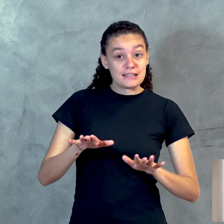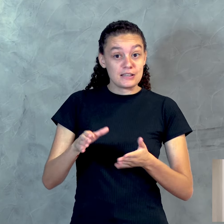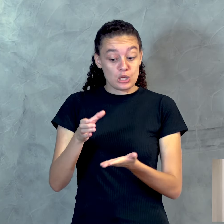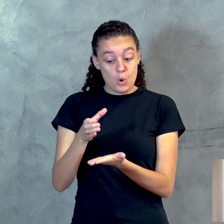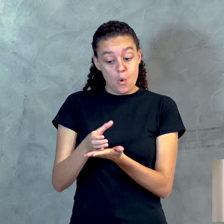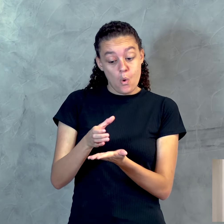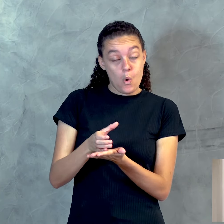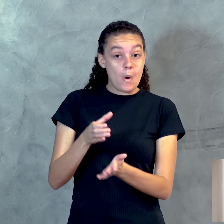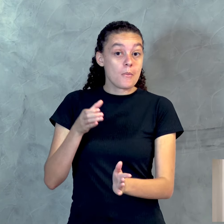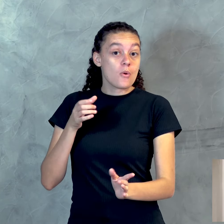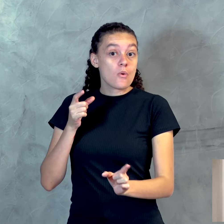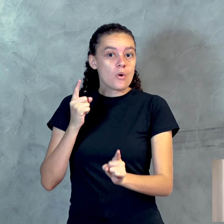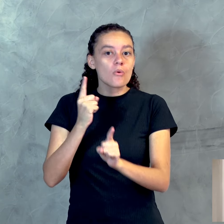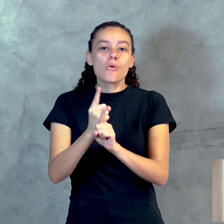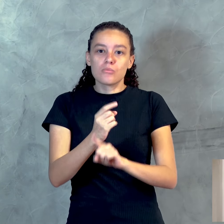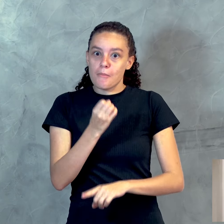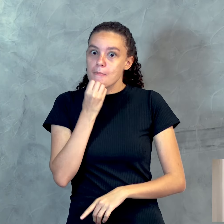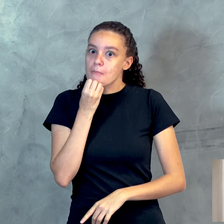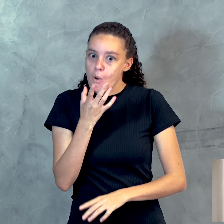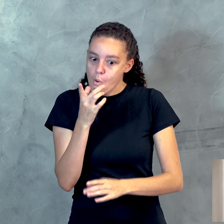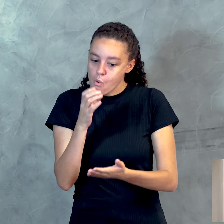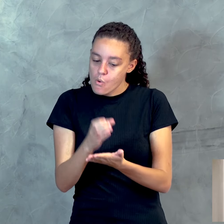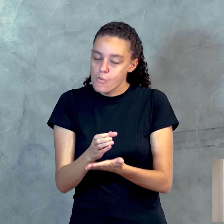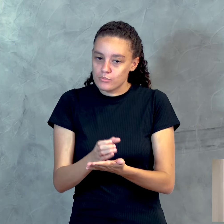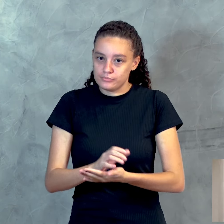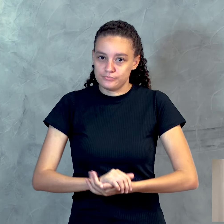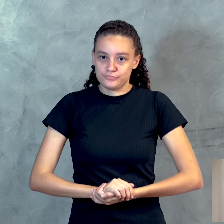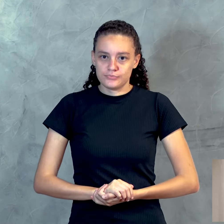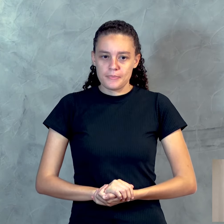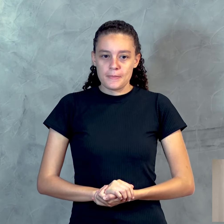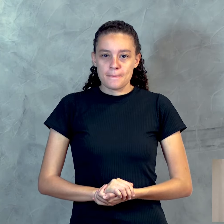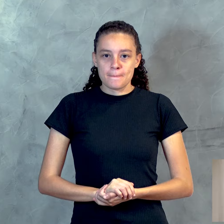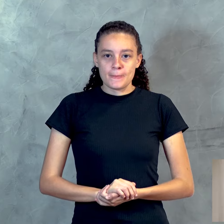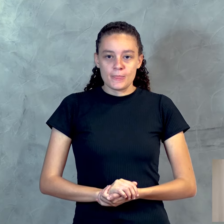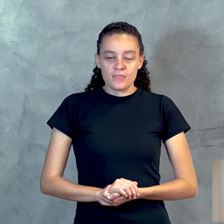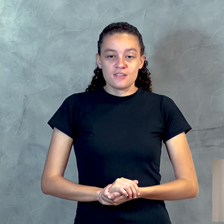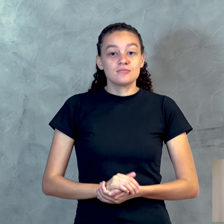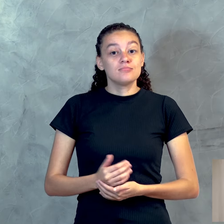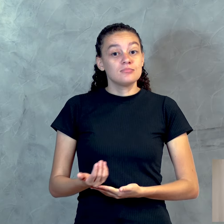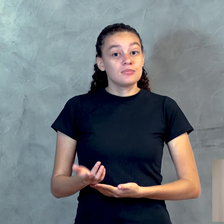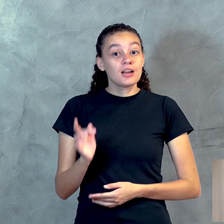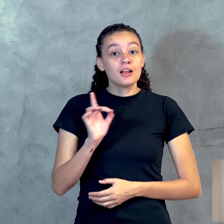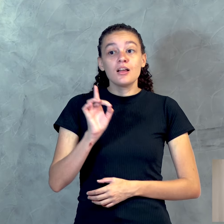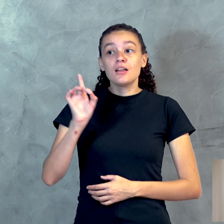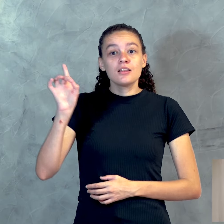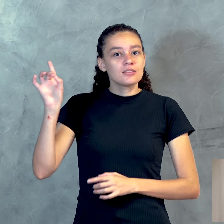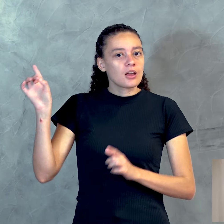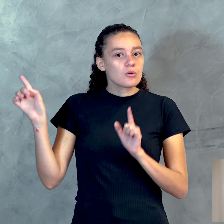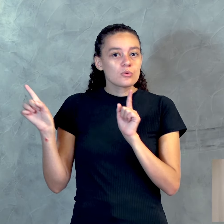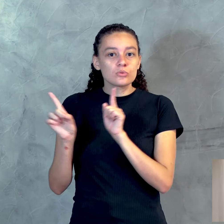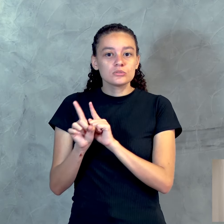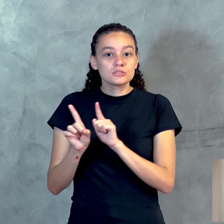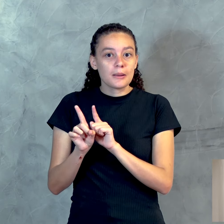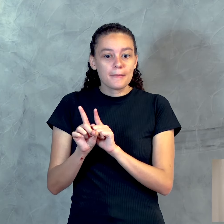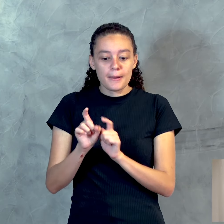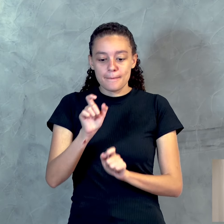encontre um bom copo. É assim que Deus encontra muitos